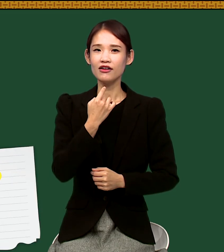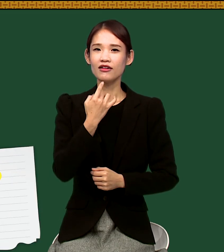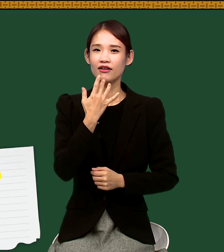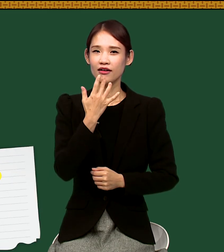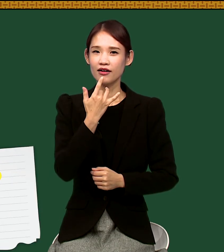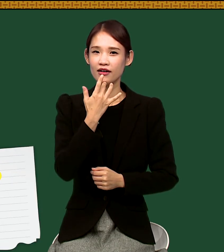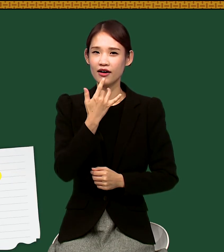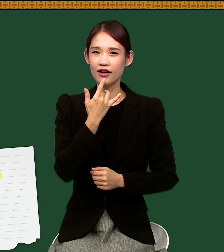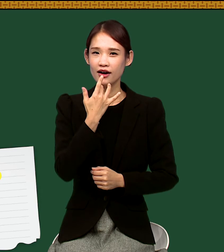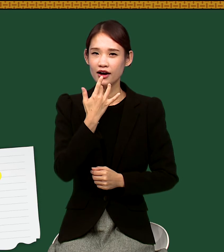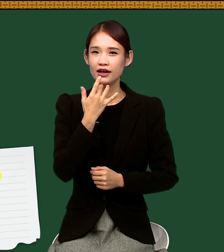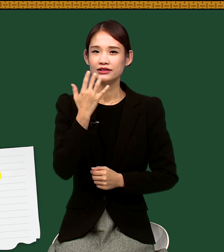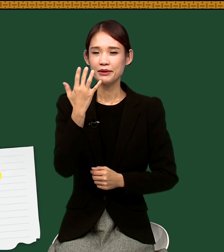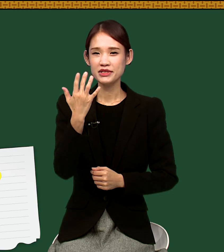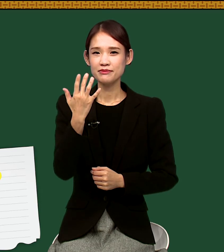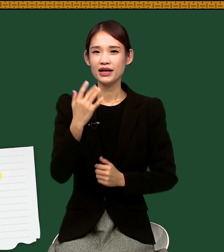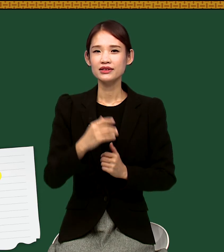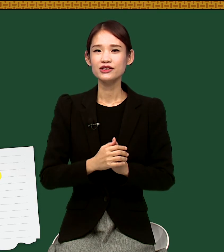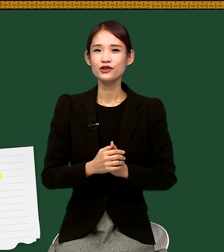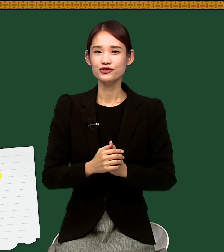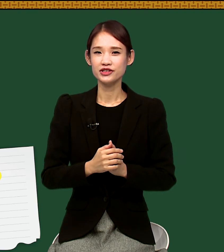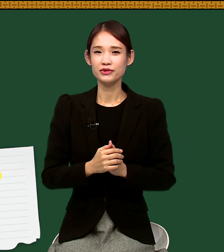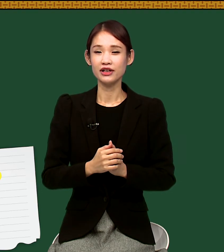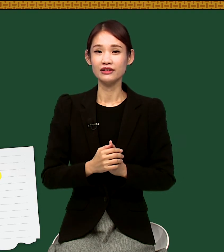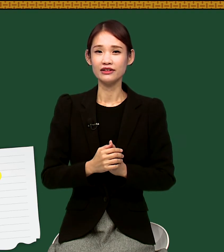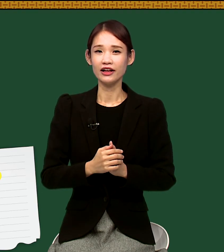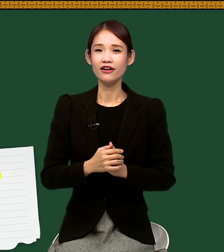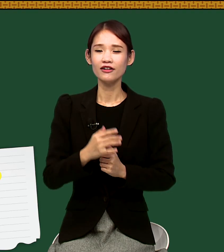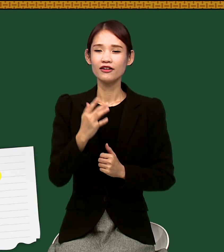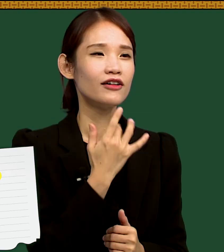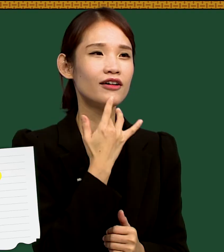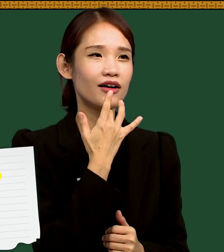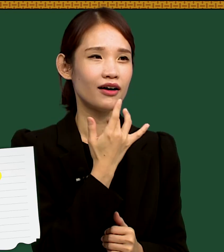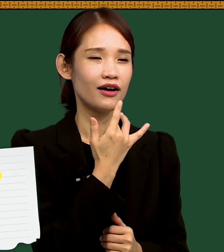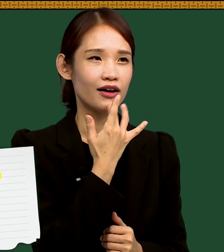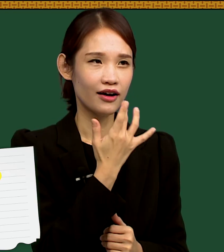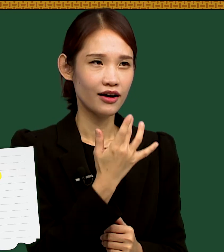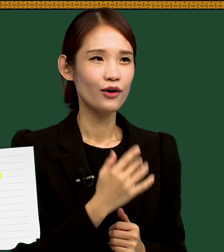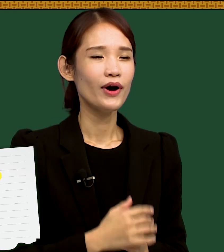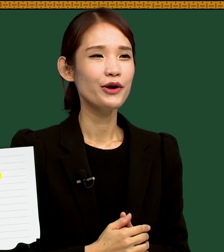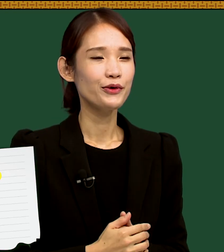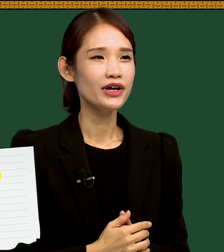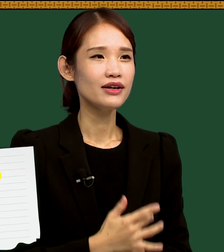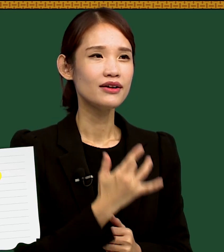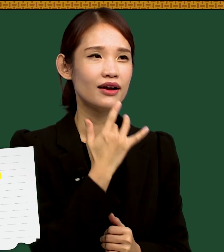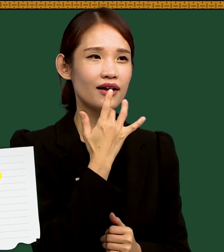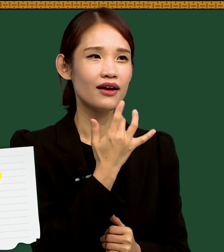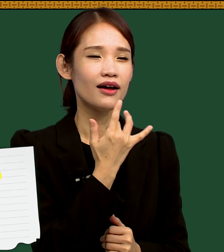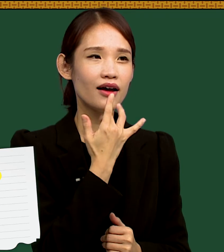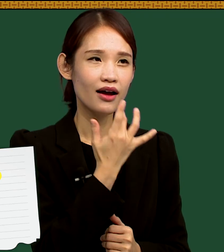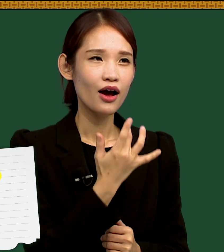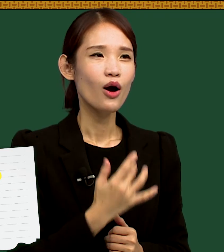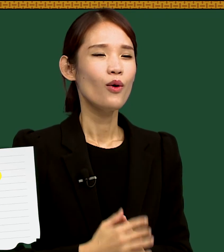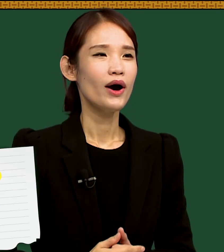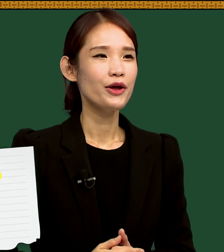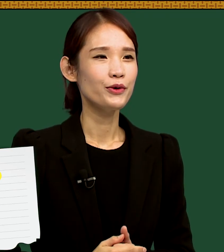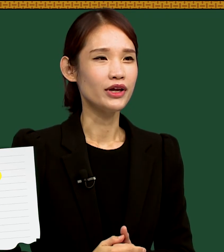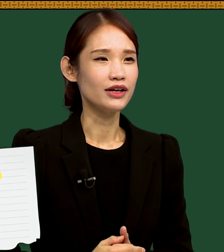삼지만 튕겨주시면 되는데요. 화요일, 화요일